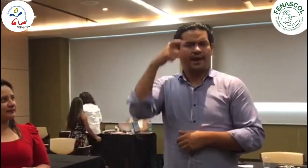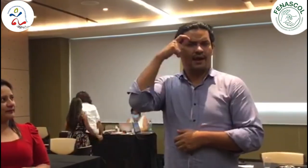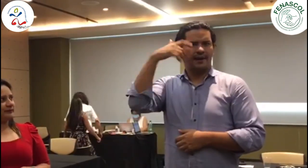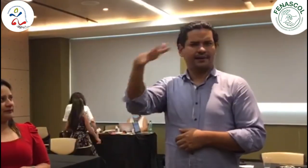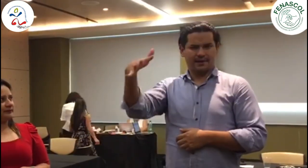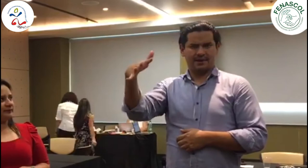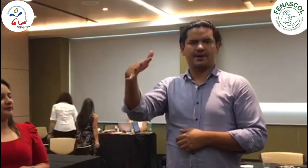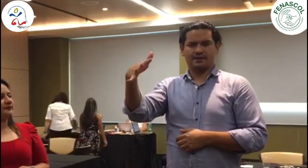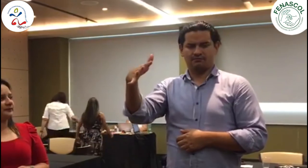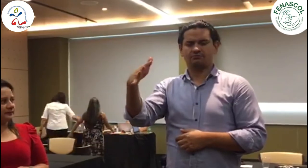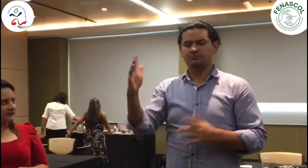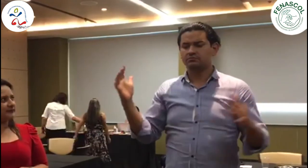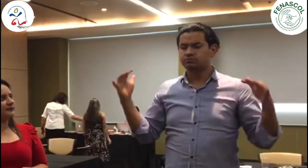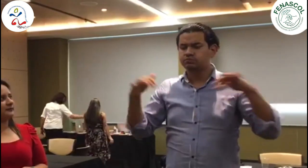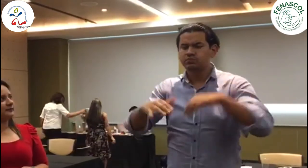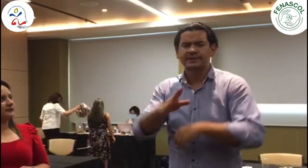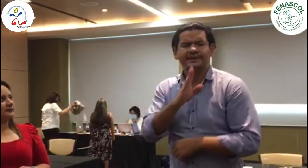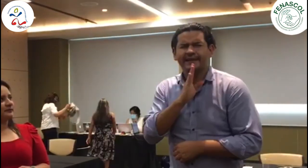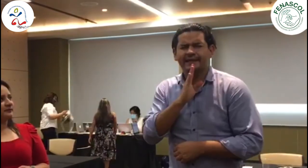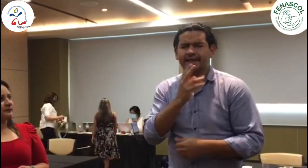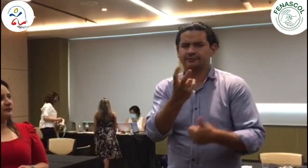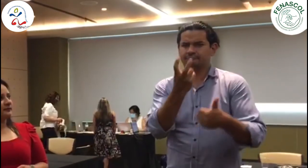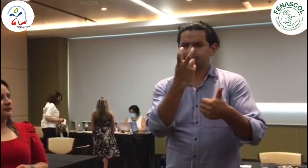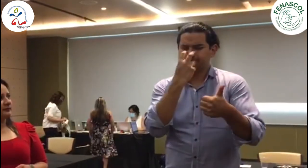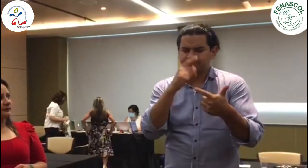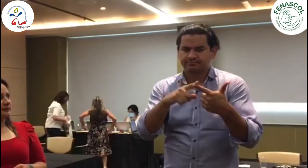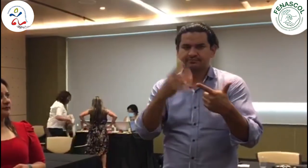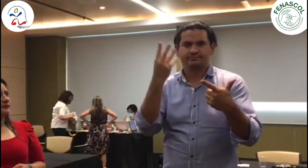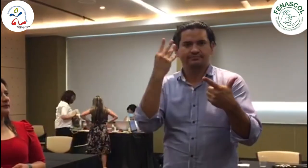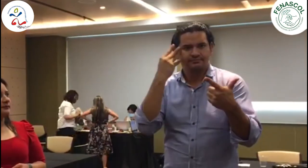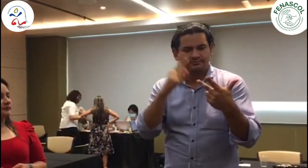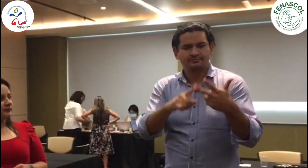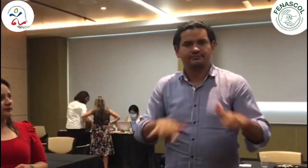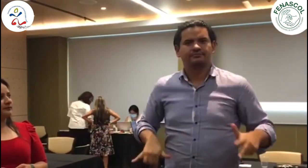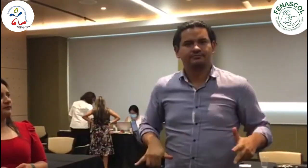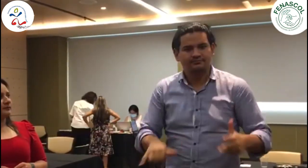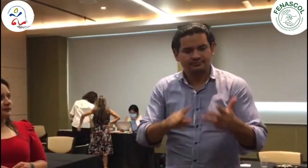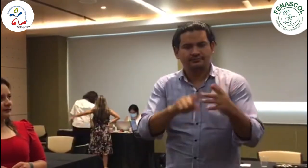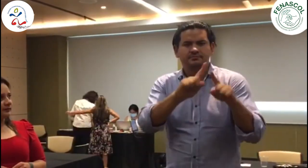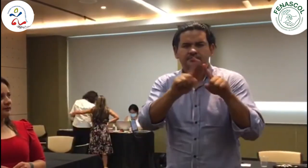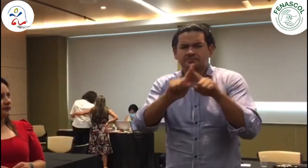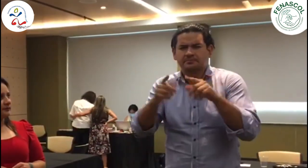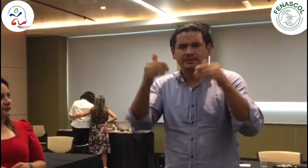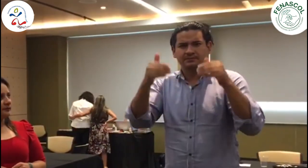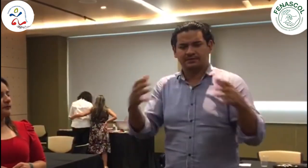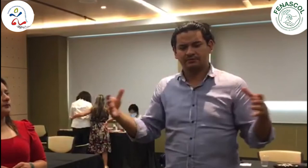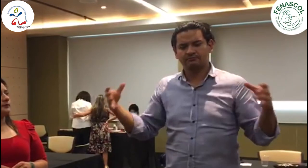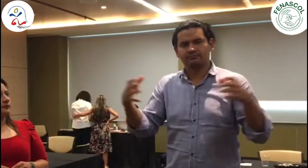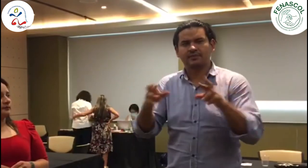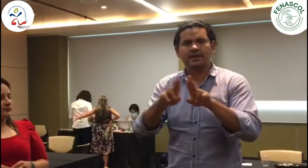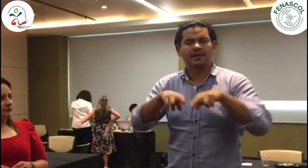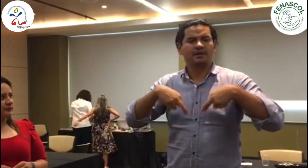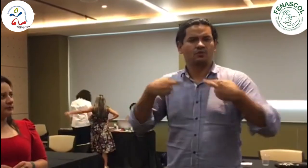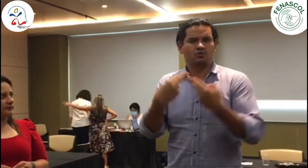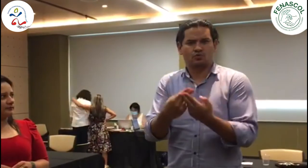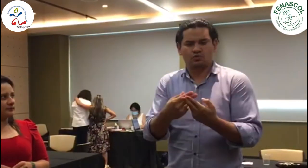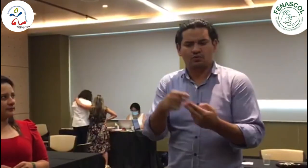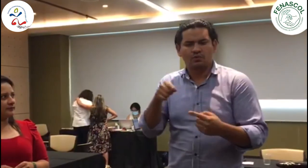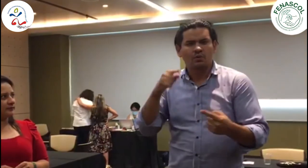con representantes del sector de discapacidad, como personas con discapacidad visual, física, cognitiva y otras, en la reunión de